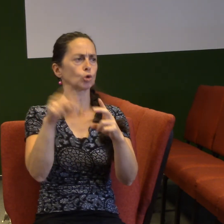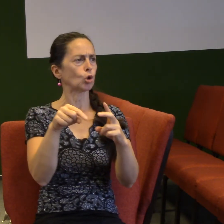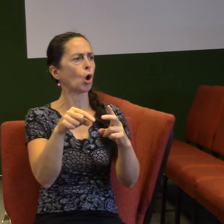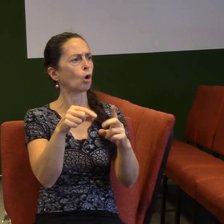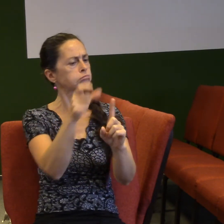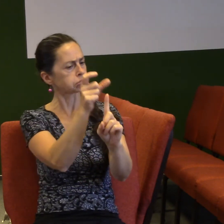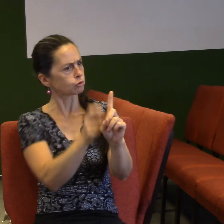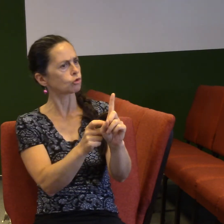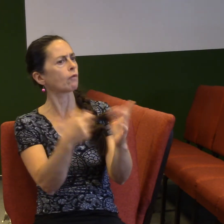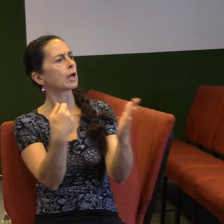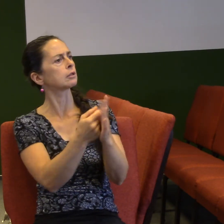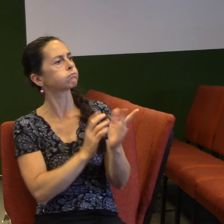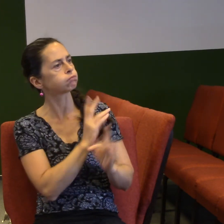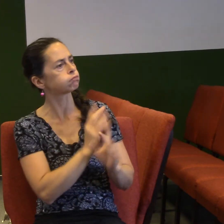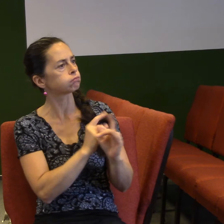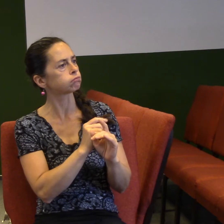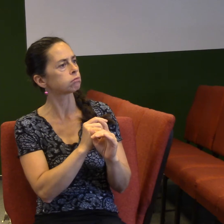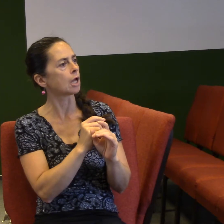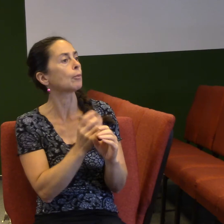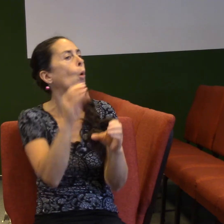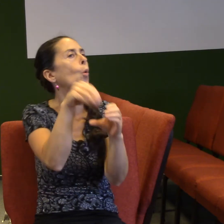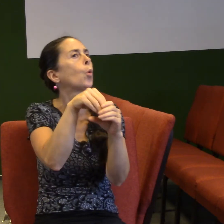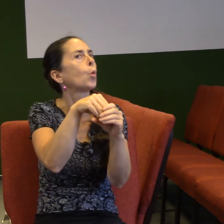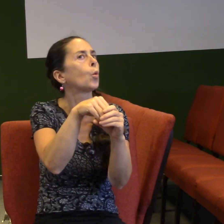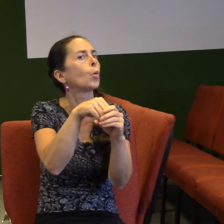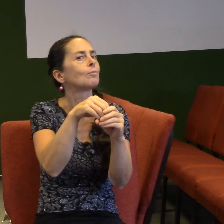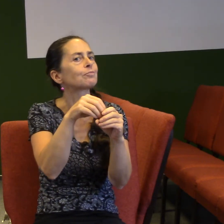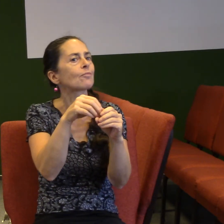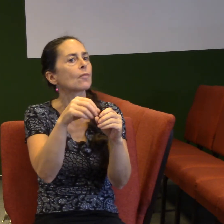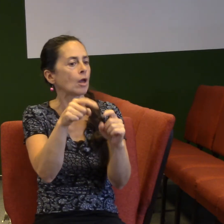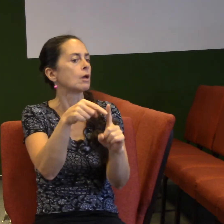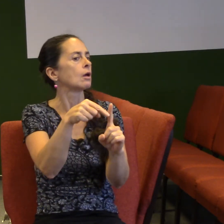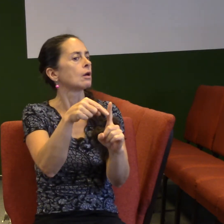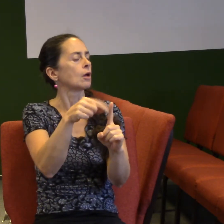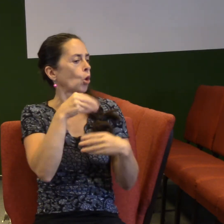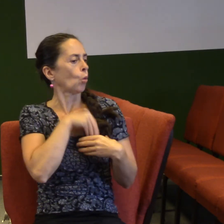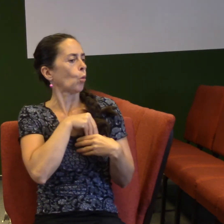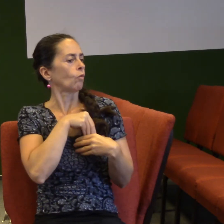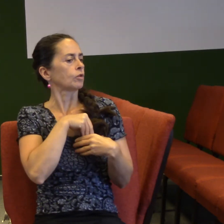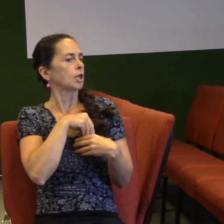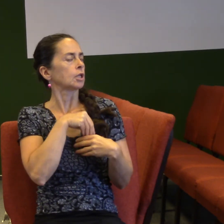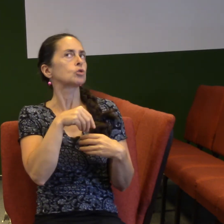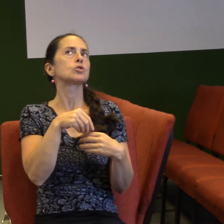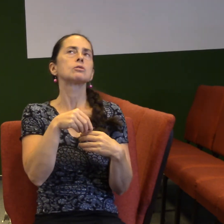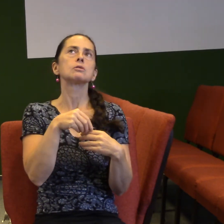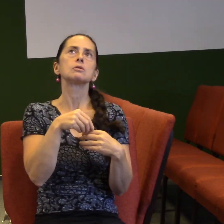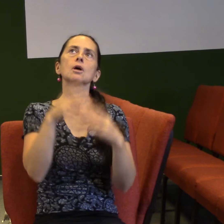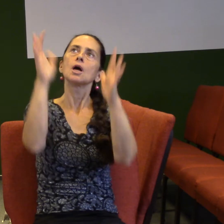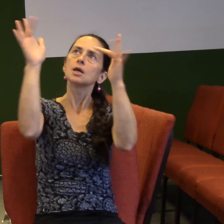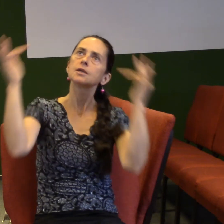Hodlivý pro mě znamená taky mít to uhu, aby byl oslavený Bůh a ne já. A horlivý člověk má podle